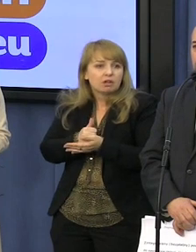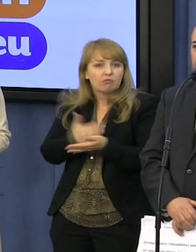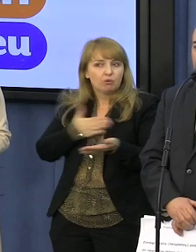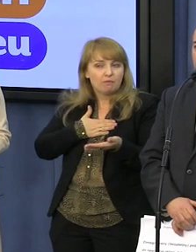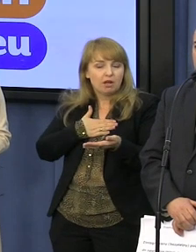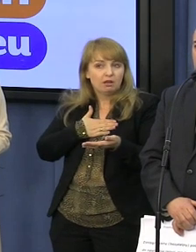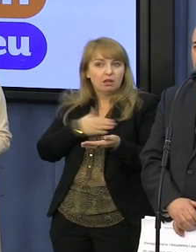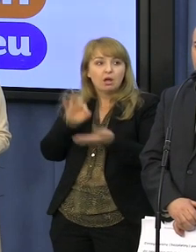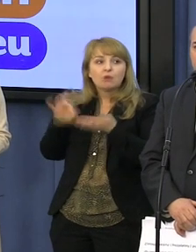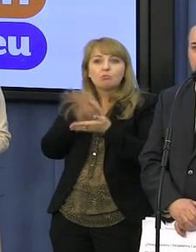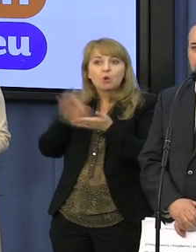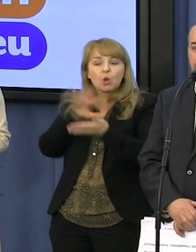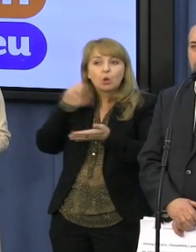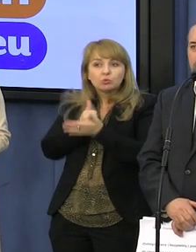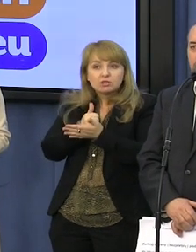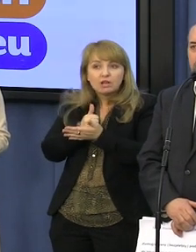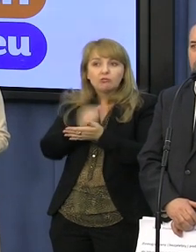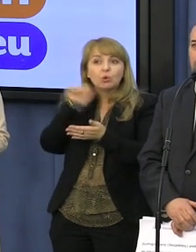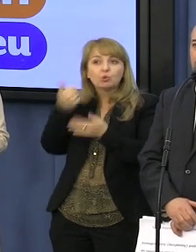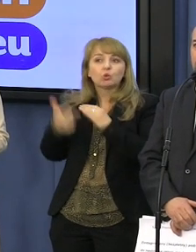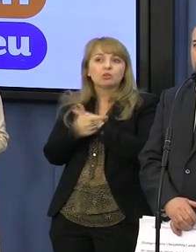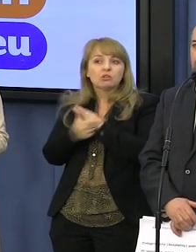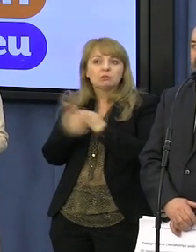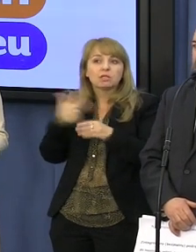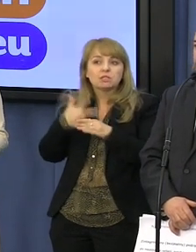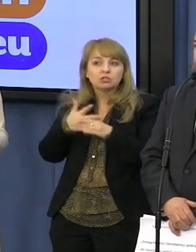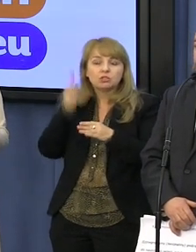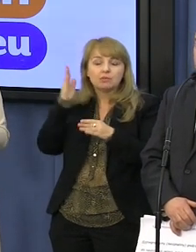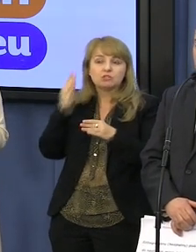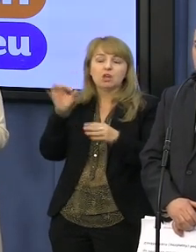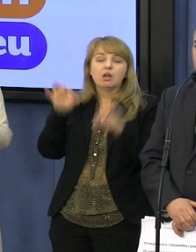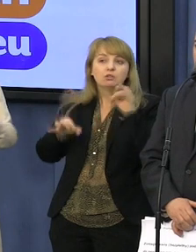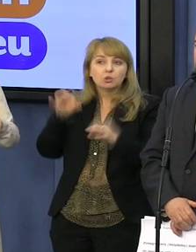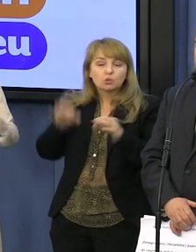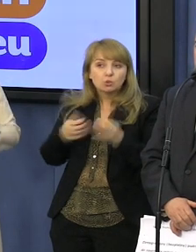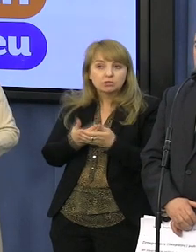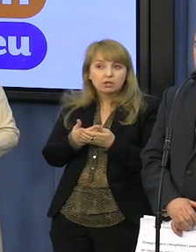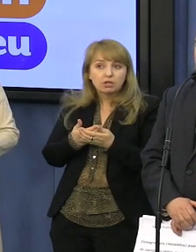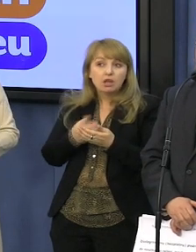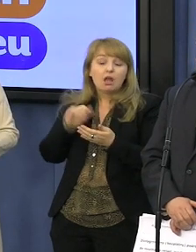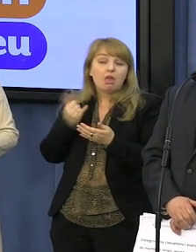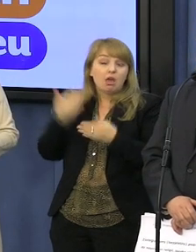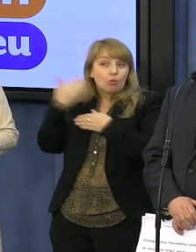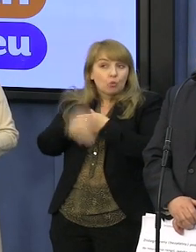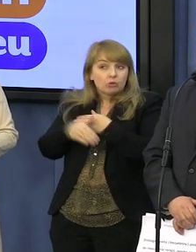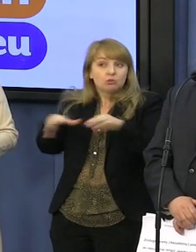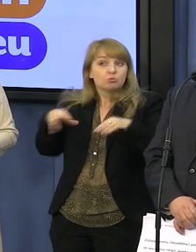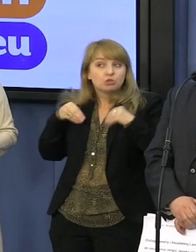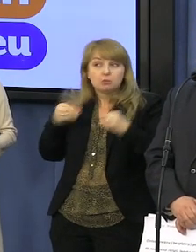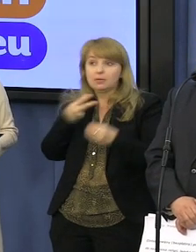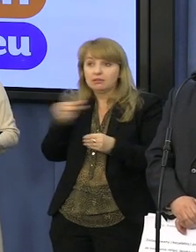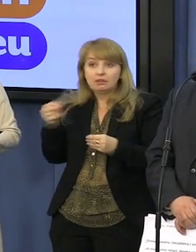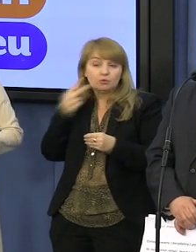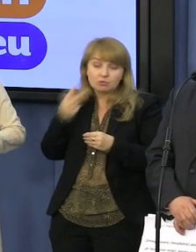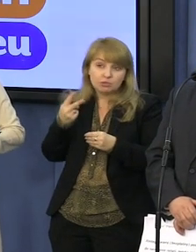Projekt ustawy dopiero jutro o 17.30 zaczniemy procedować. Nie wiadomo, czym to się skończy. Więc